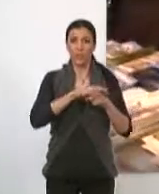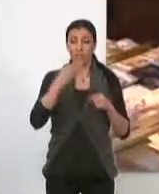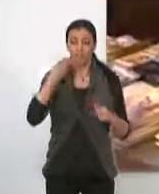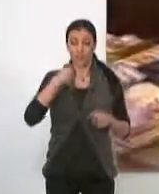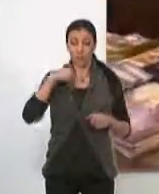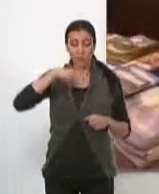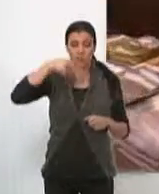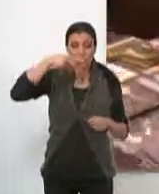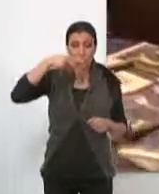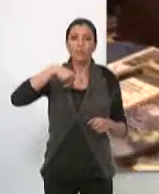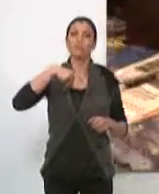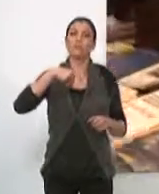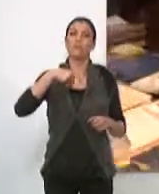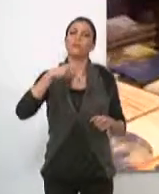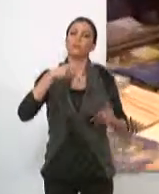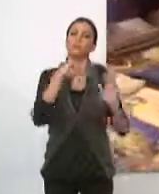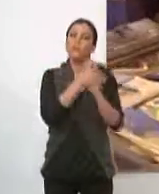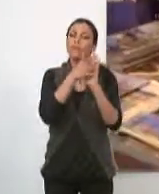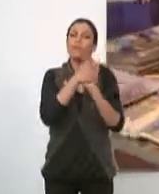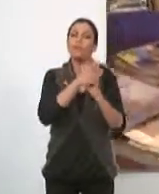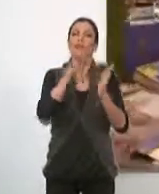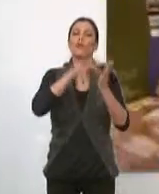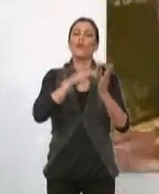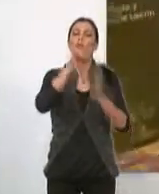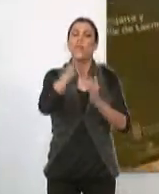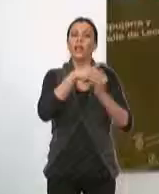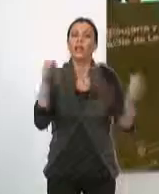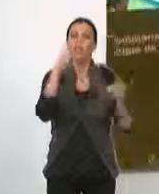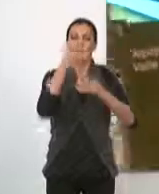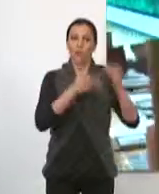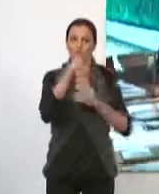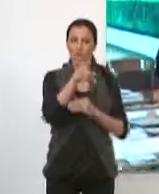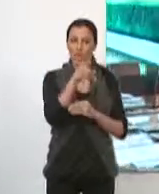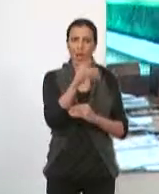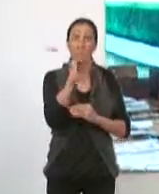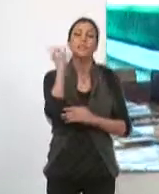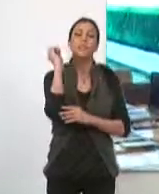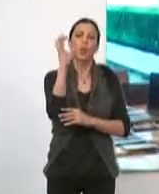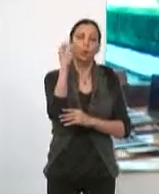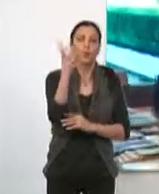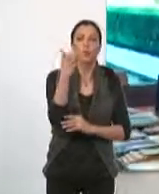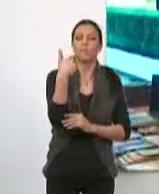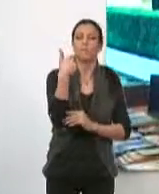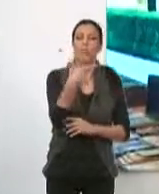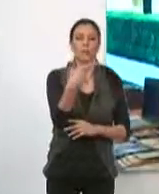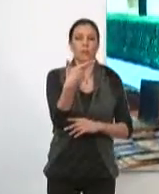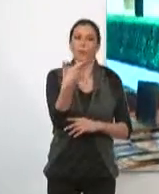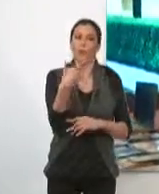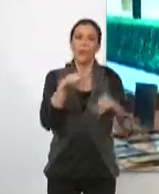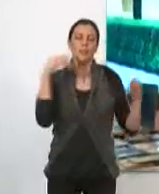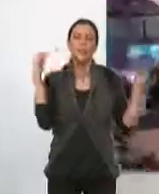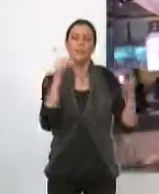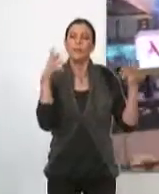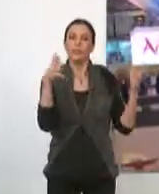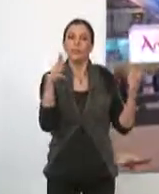cronista de Granada y la provincia intervendrá en el acto de inauguración de Fitur con un discurso en el que